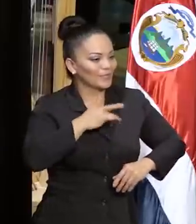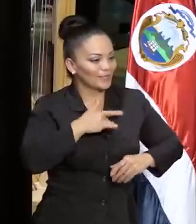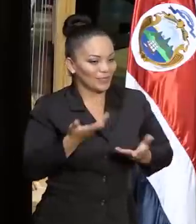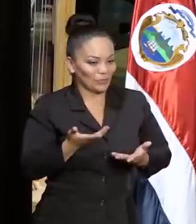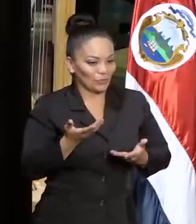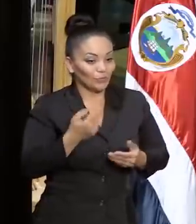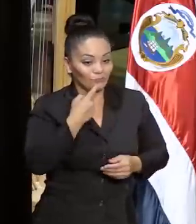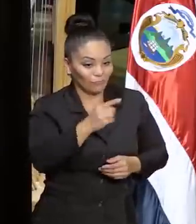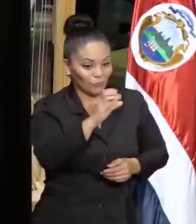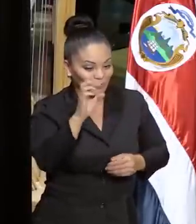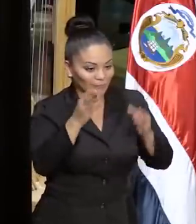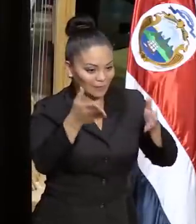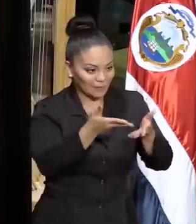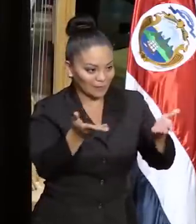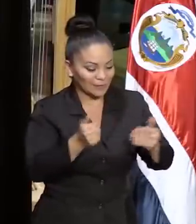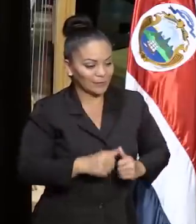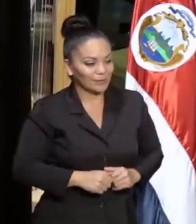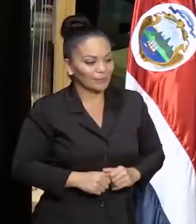costarricenses.